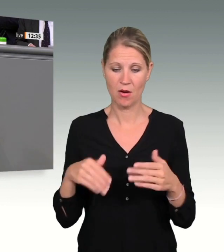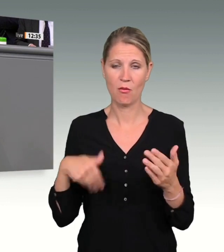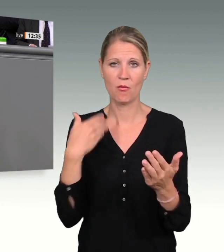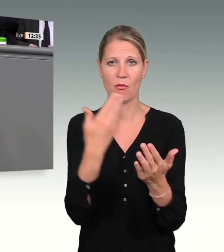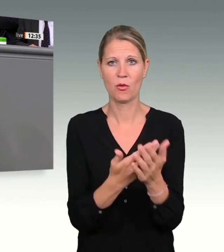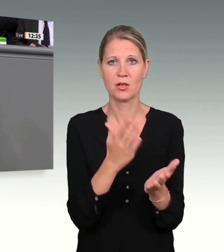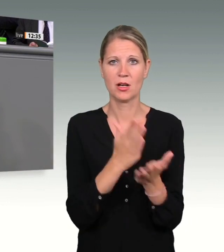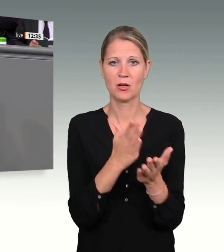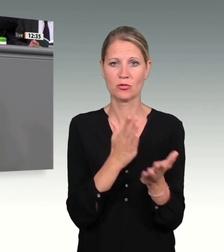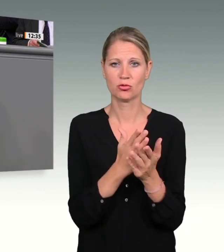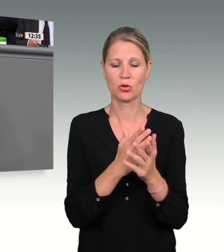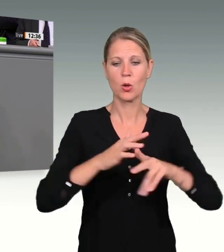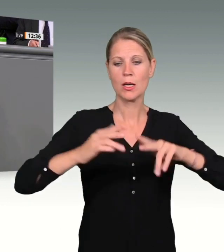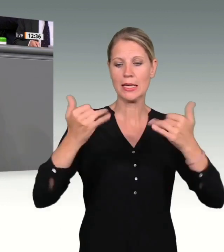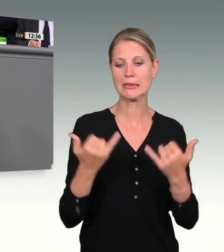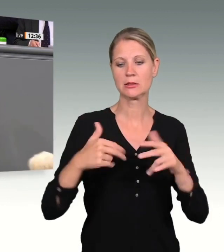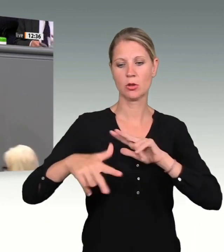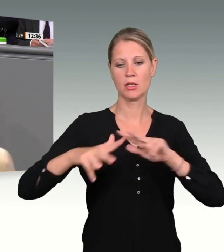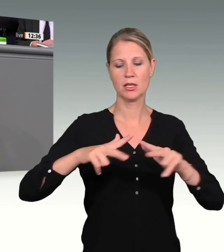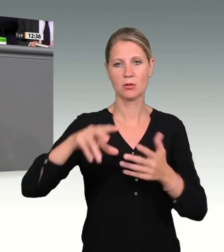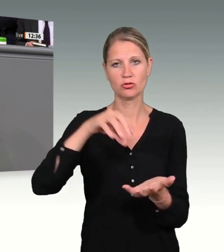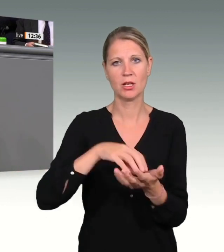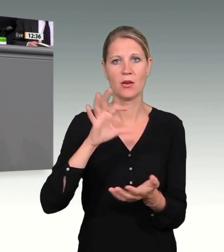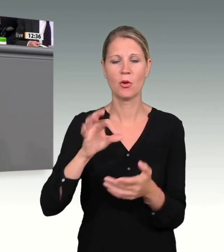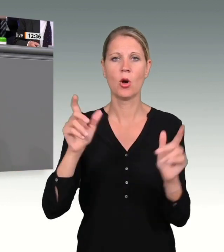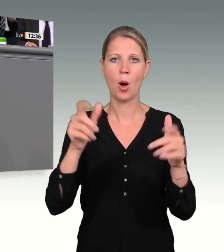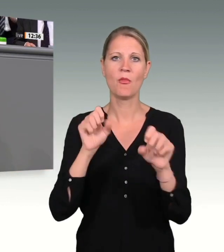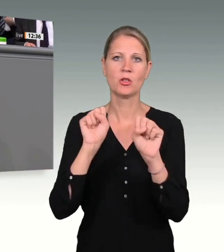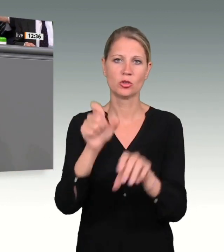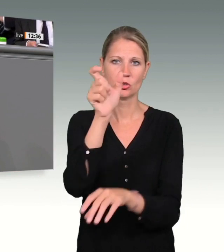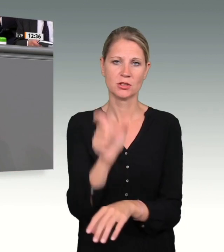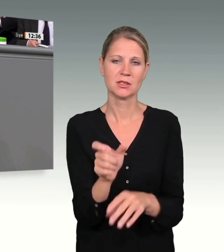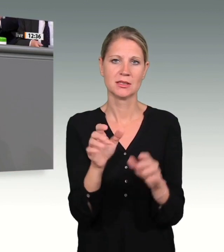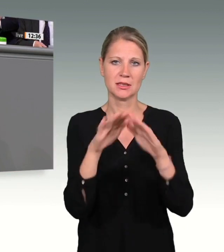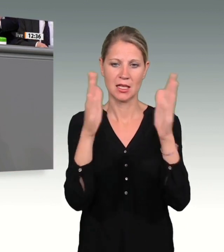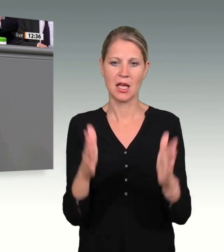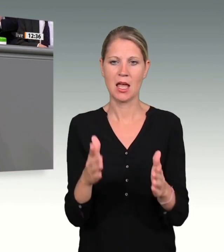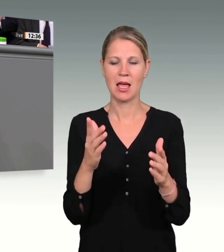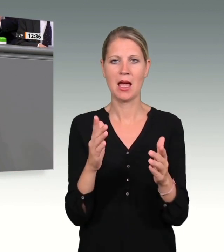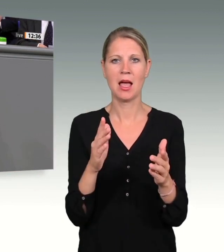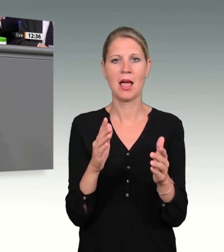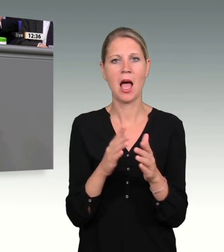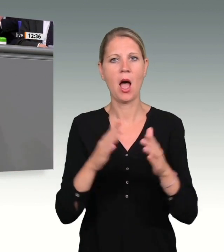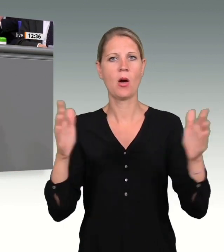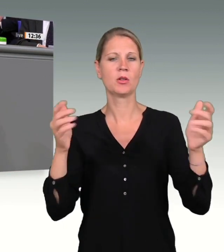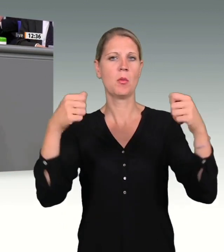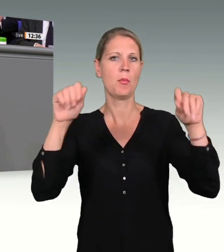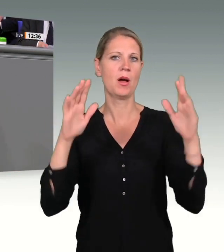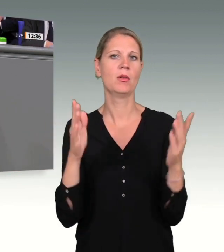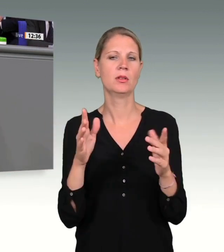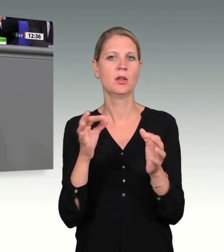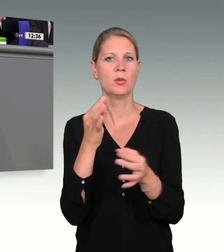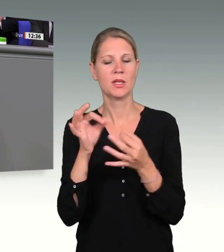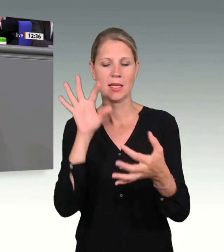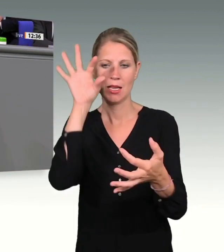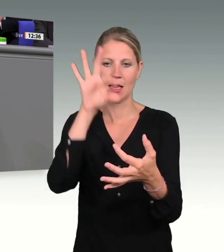für den Opferschutz NOAA auszubauen, gerade auch für terroristische Anschläge in Deutschland. Ein zweiter Punkt,